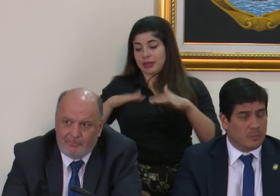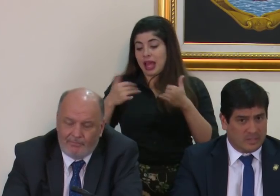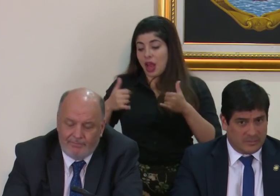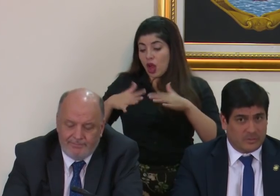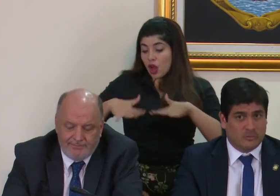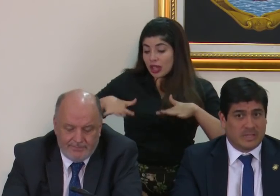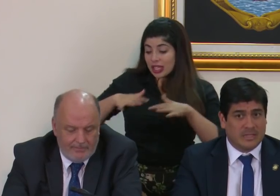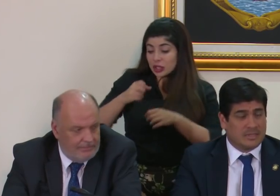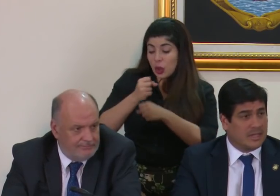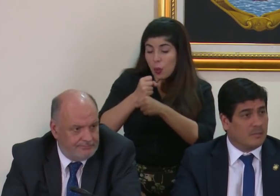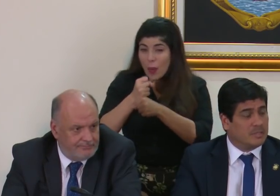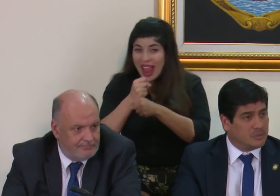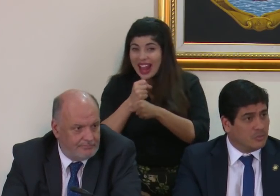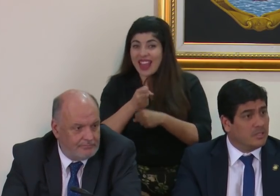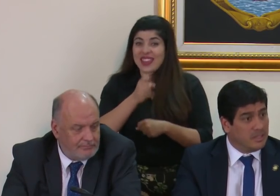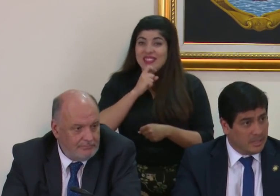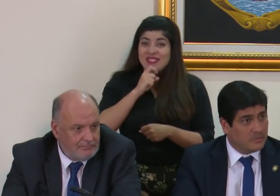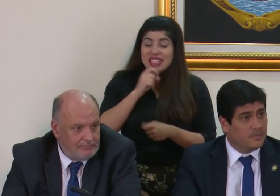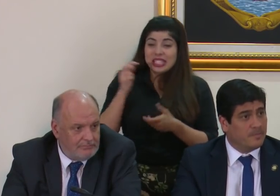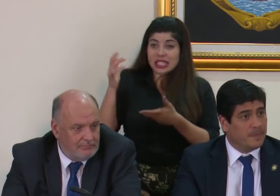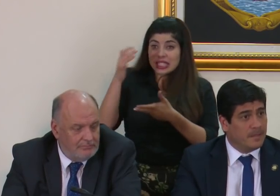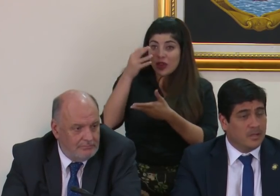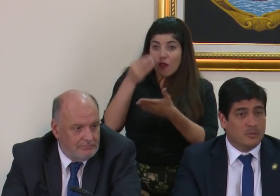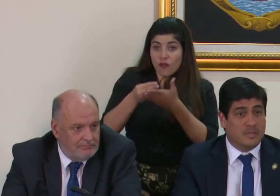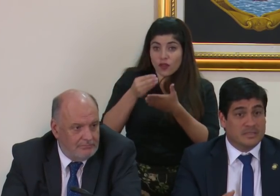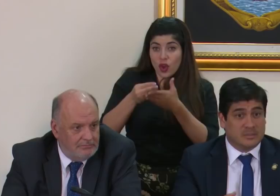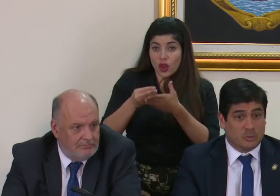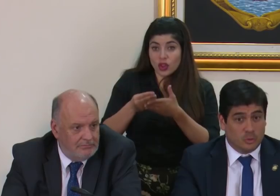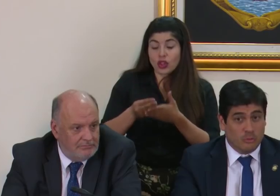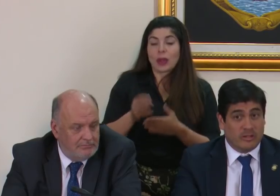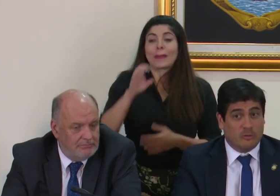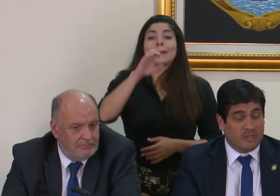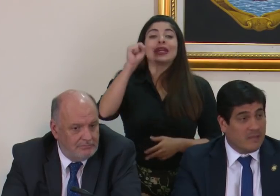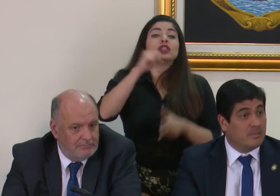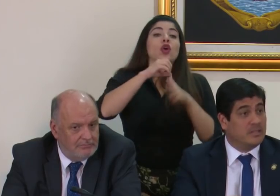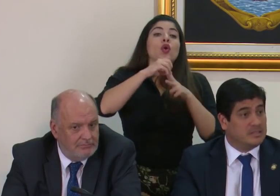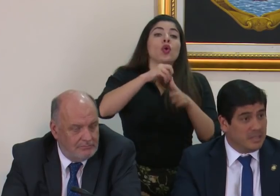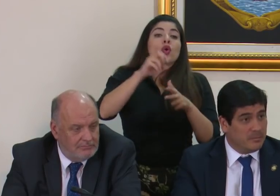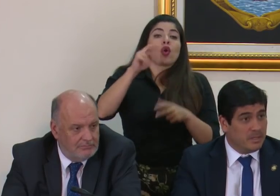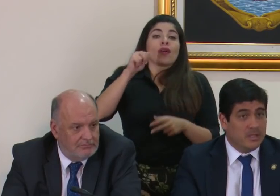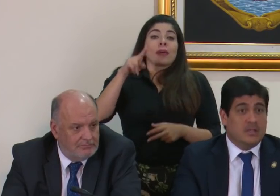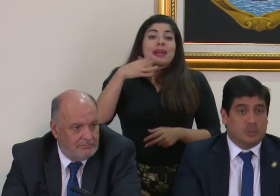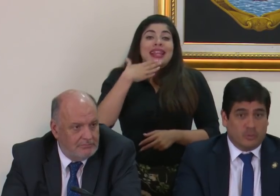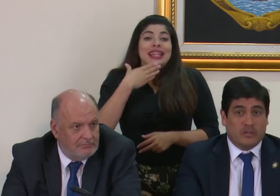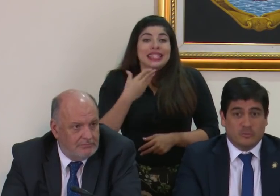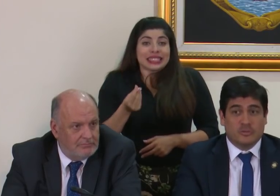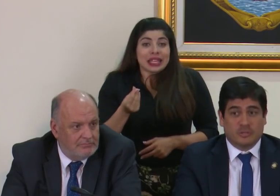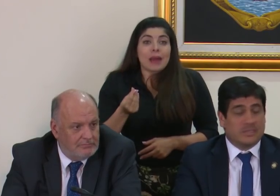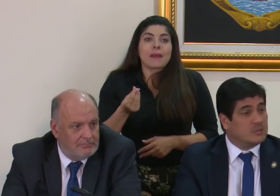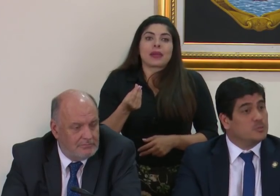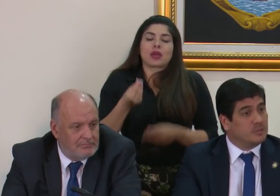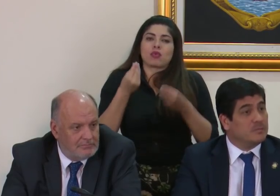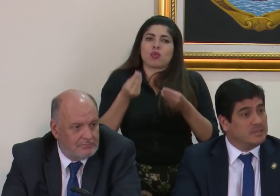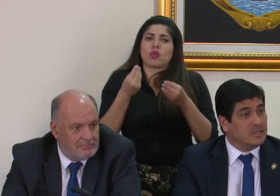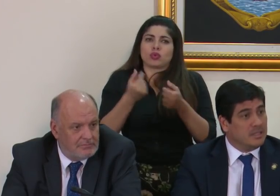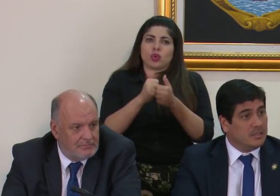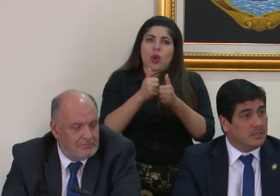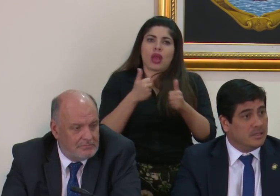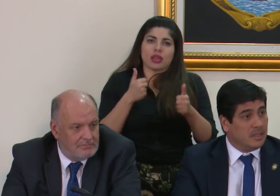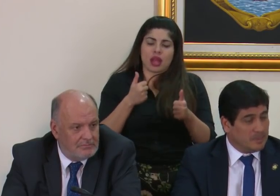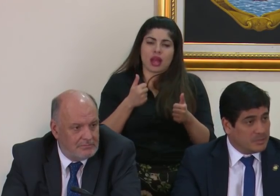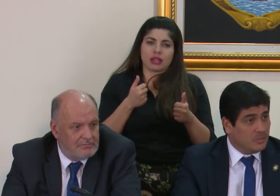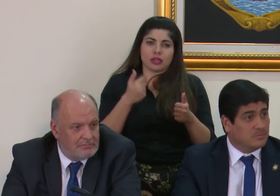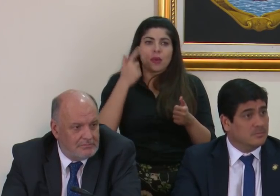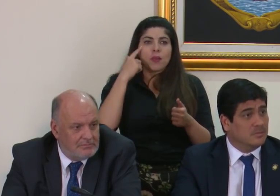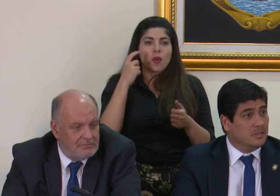de la huelga por las dificultades de la captación de dinero los meses de octubre noviembre y diciembre tuvieron muchos retrasos por temas de